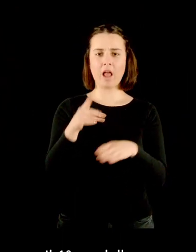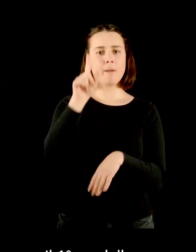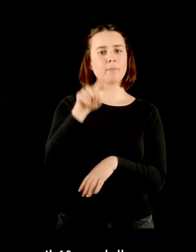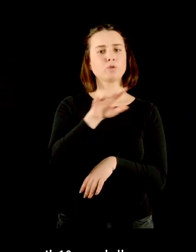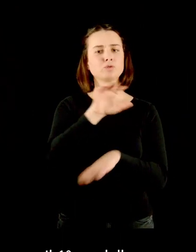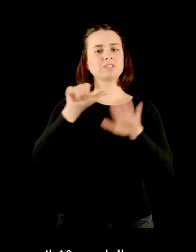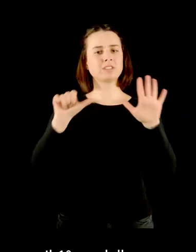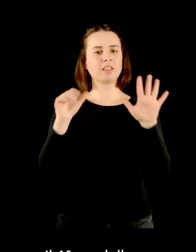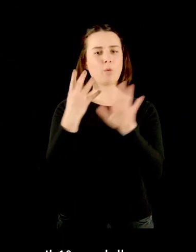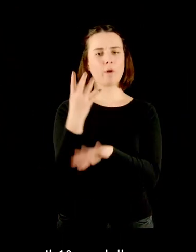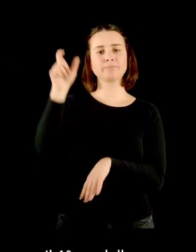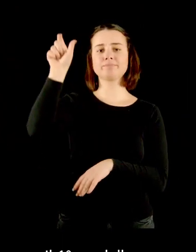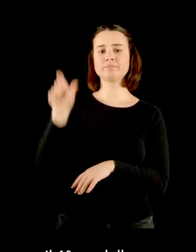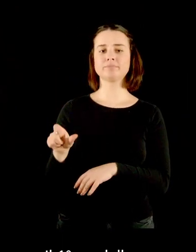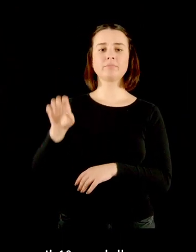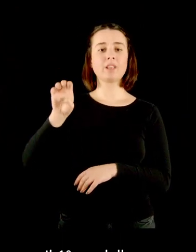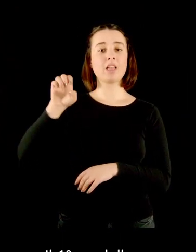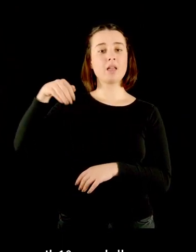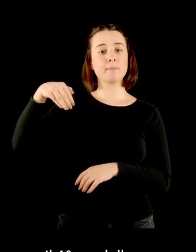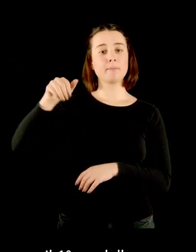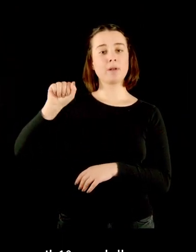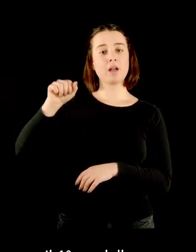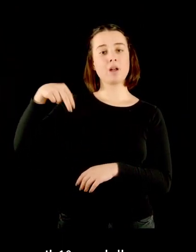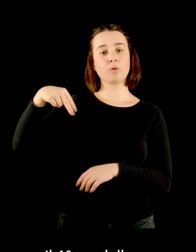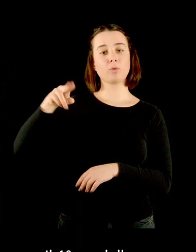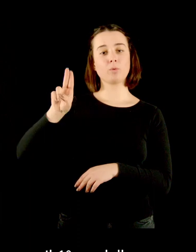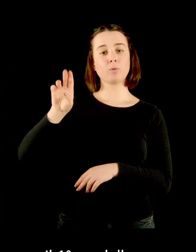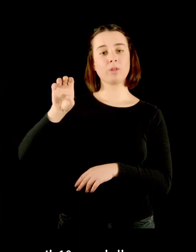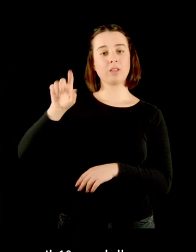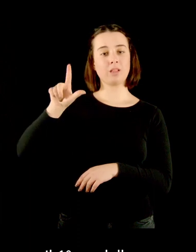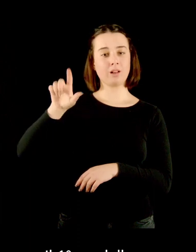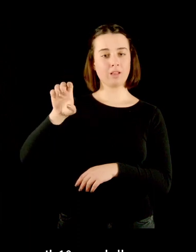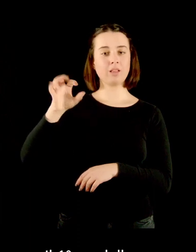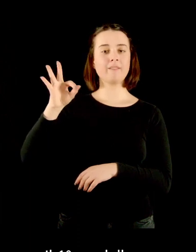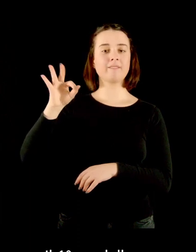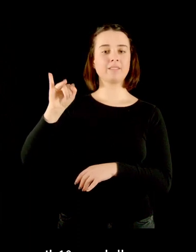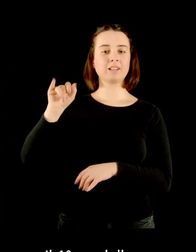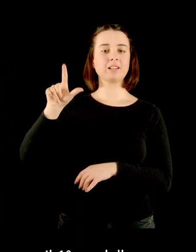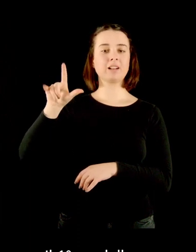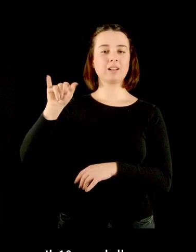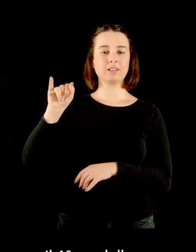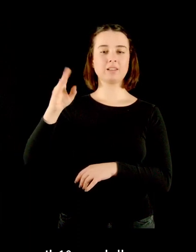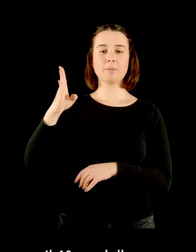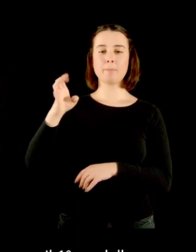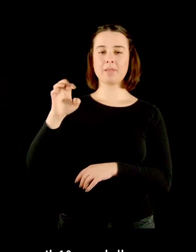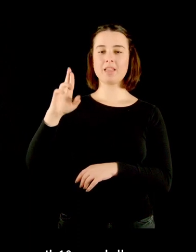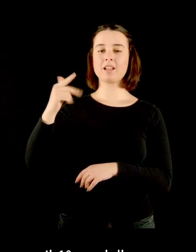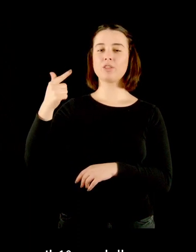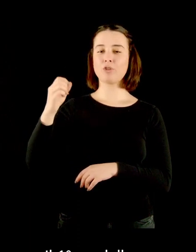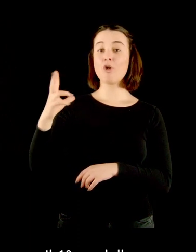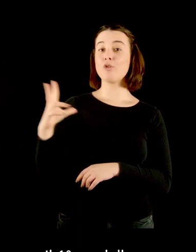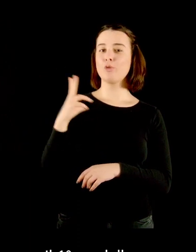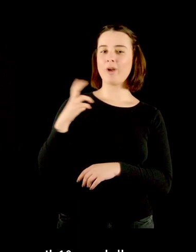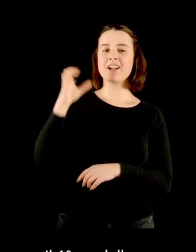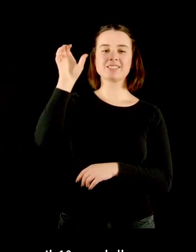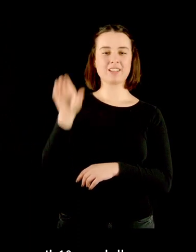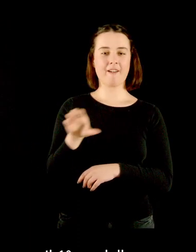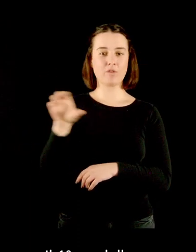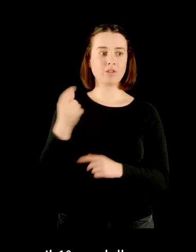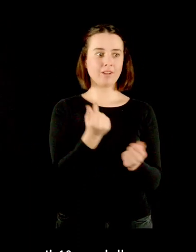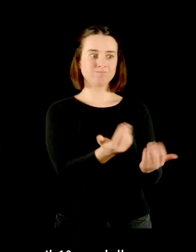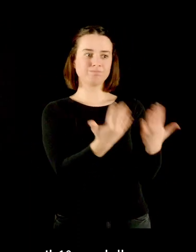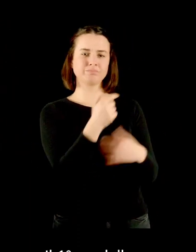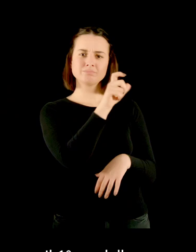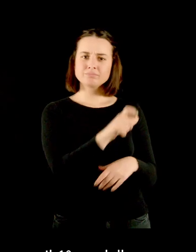Il primo modello rappresenta il casino fluviale che nel 1564 Emanuele Filiberto, duca di Savoia,